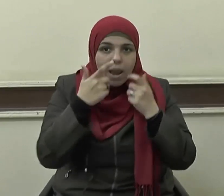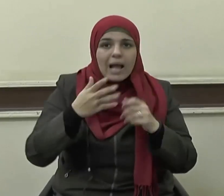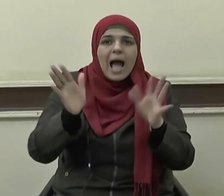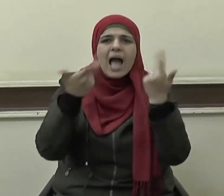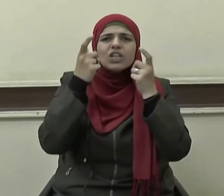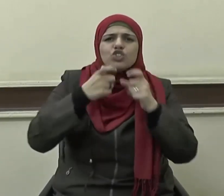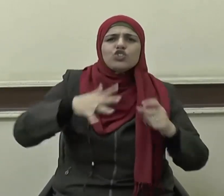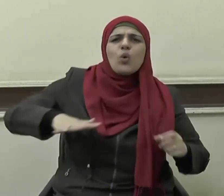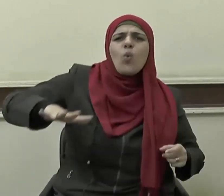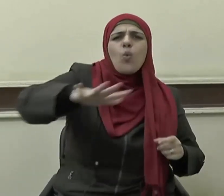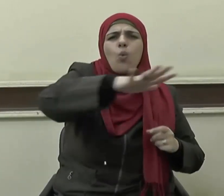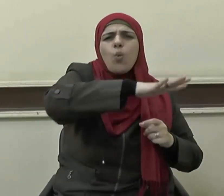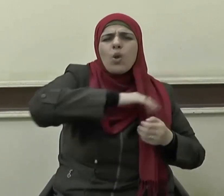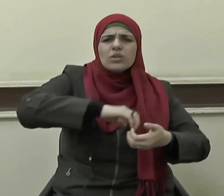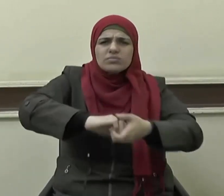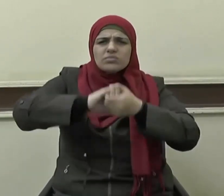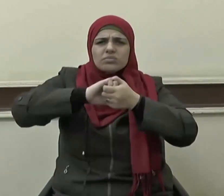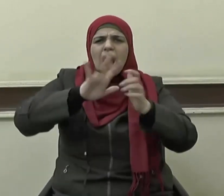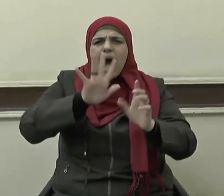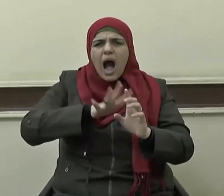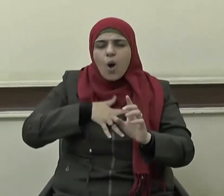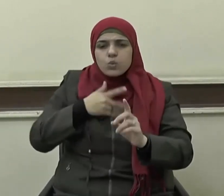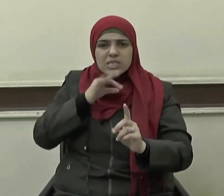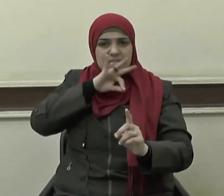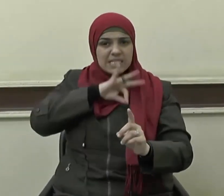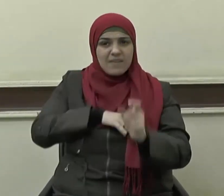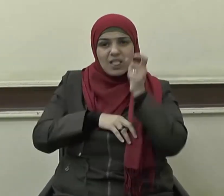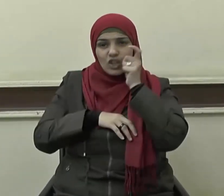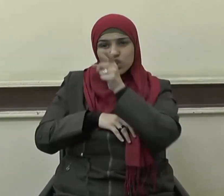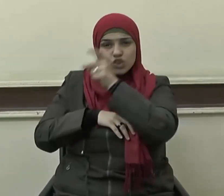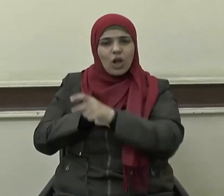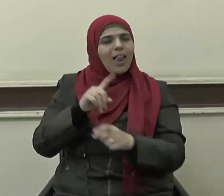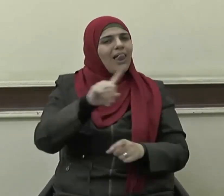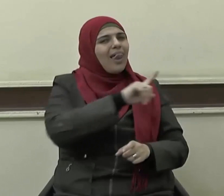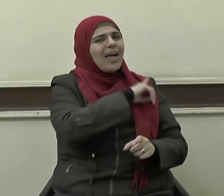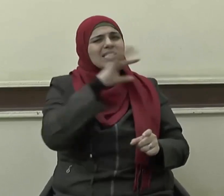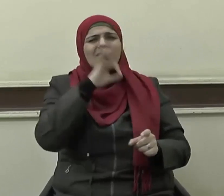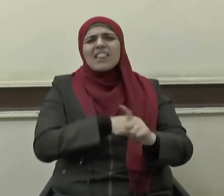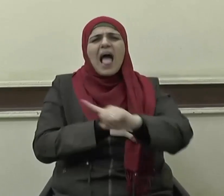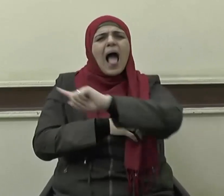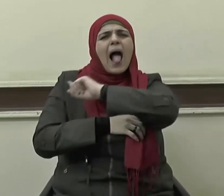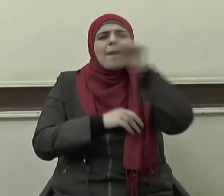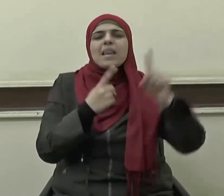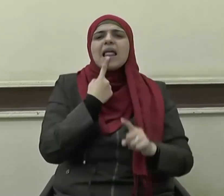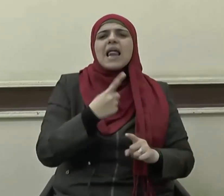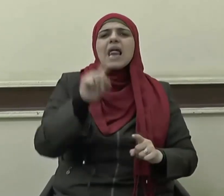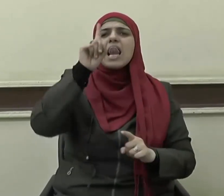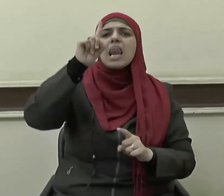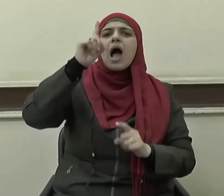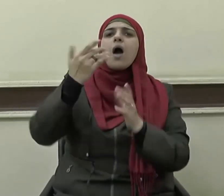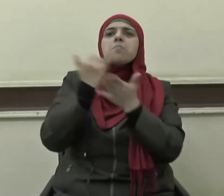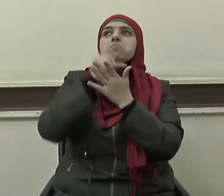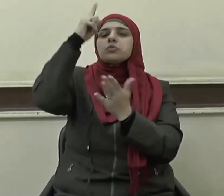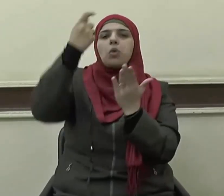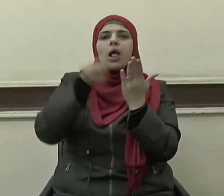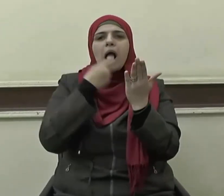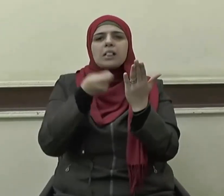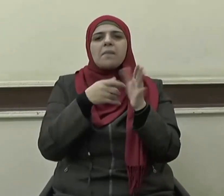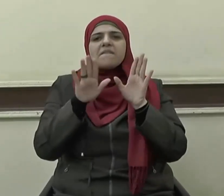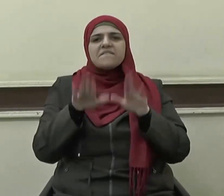لو اجتمعت على أن ينفعوك بشيء لم ينفعوك إلا بشيء قد كتبه الله لك